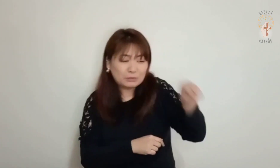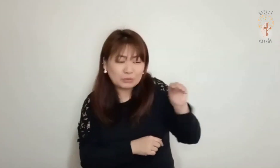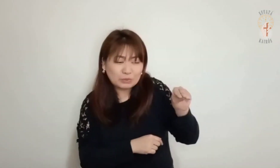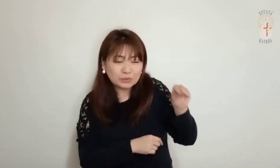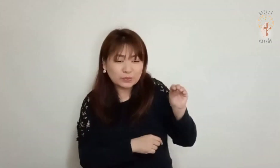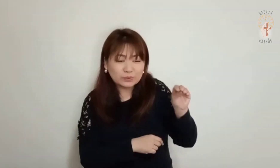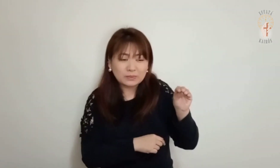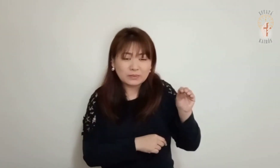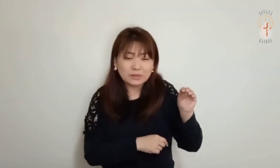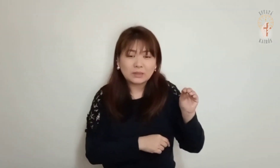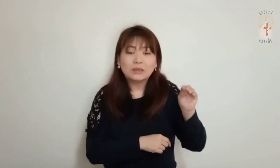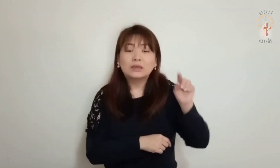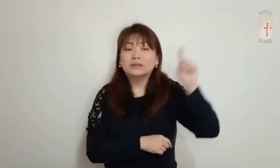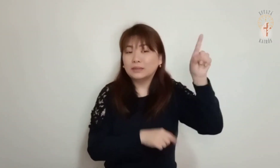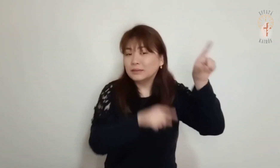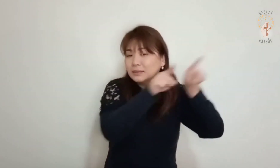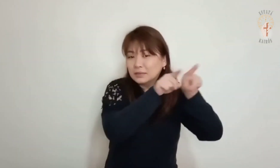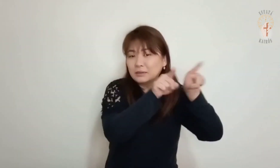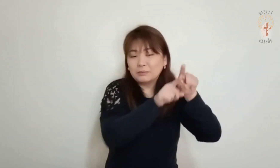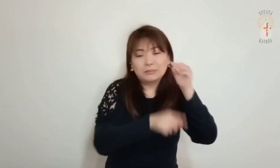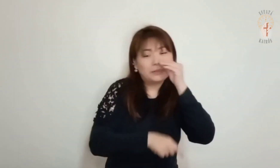Também ele nos negará